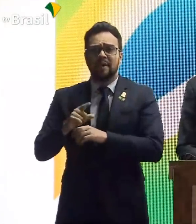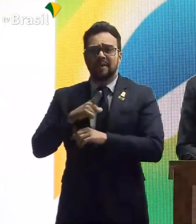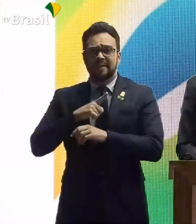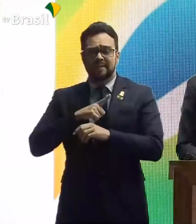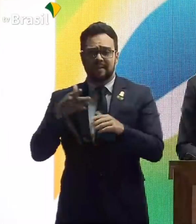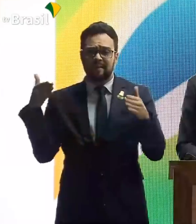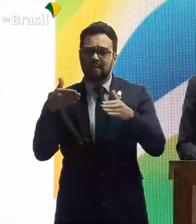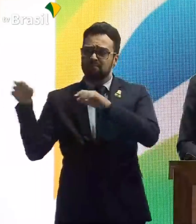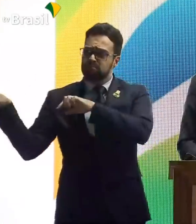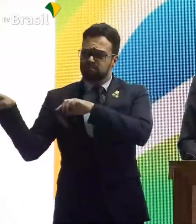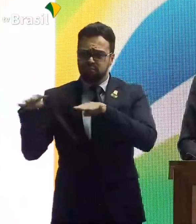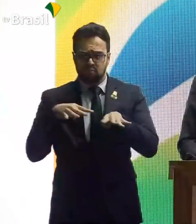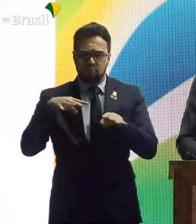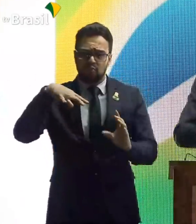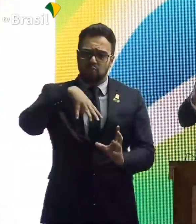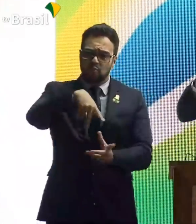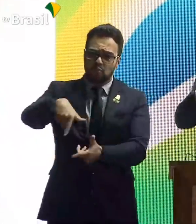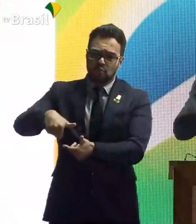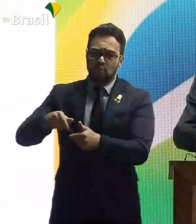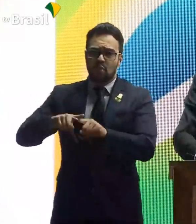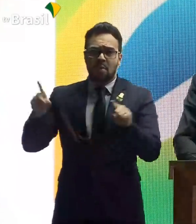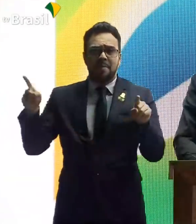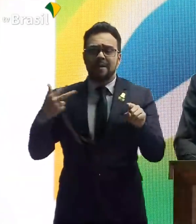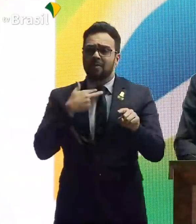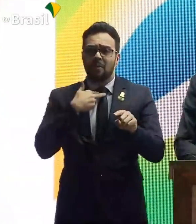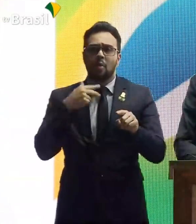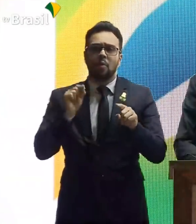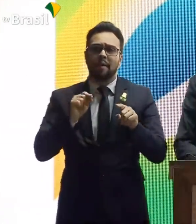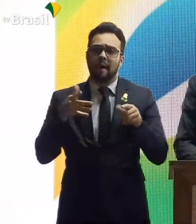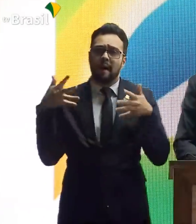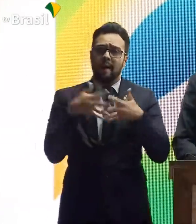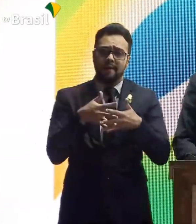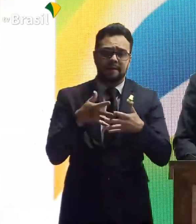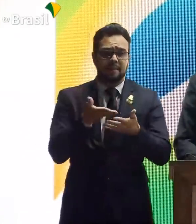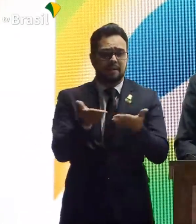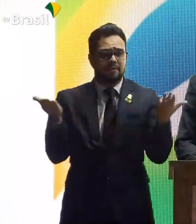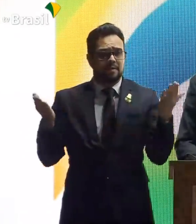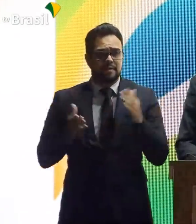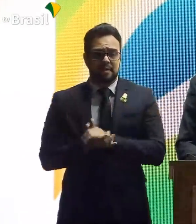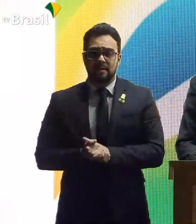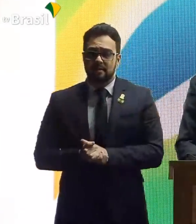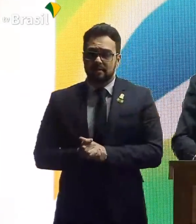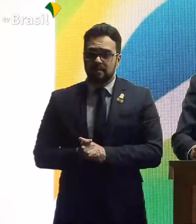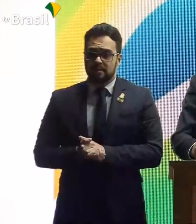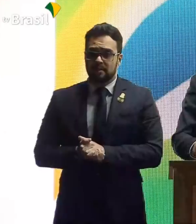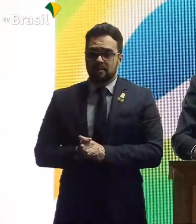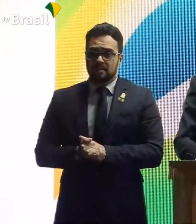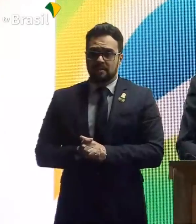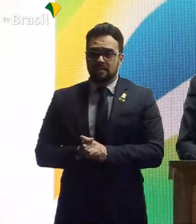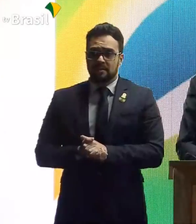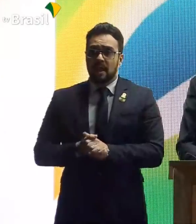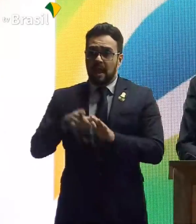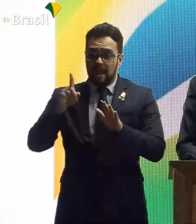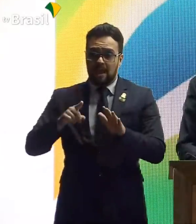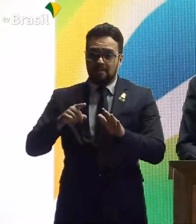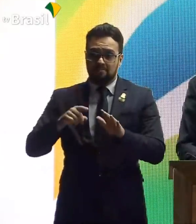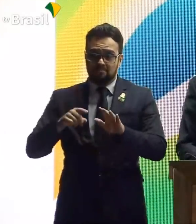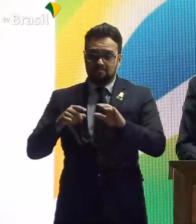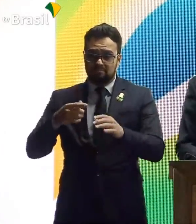mundo. Agora, precisam de quê? Que não atrapalhem vocês. Botei o ministro do Meio Ambiente, que está voltando para quebrar.